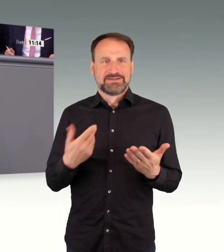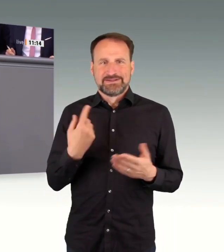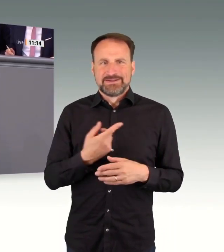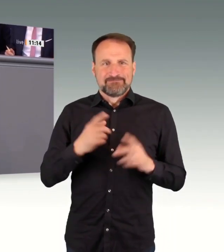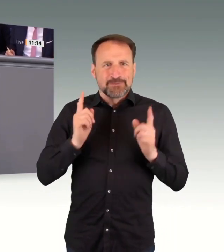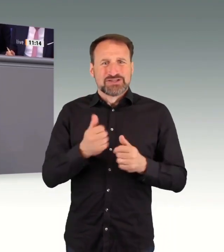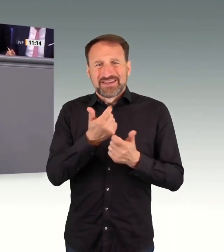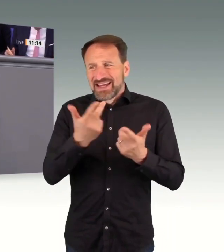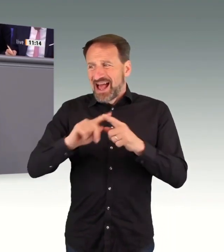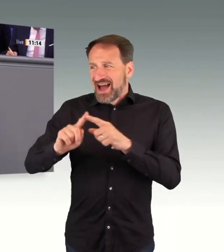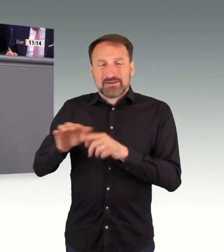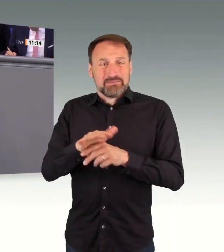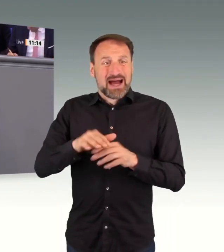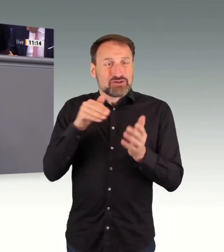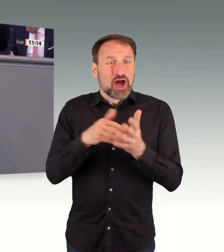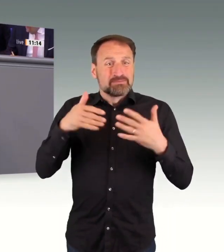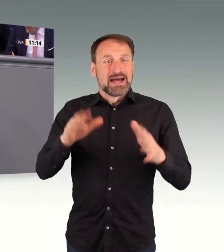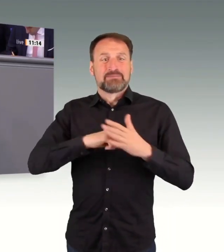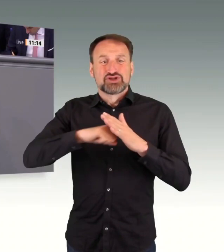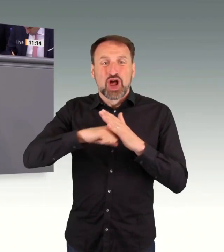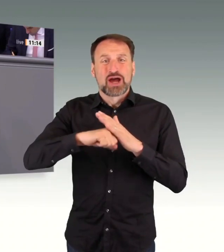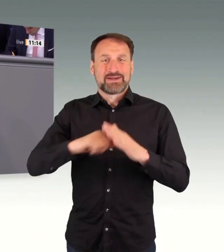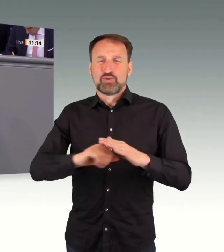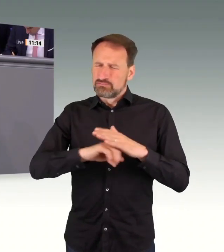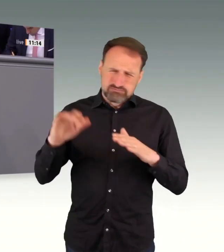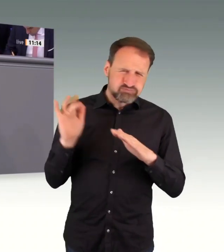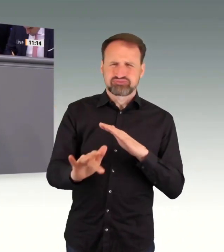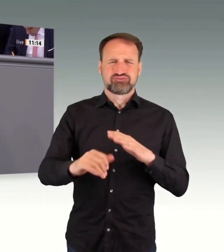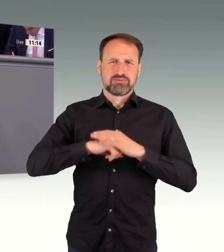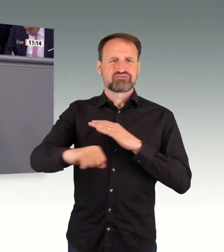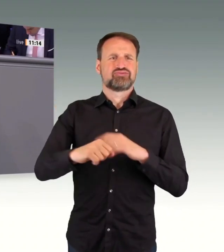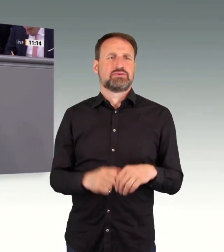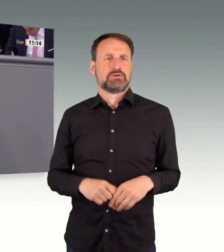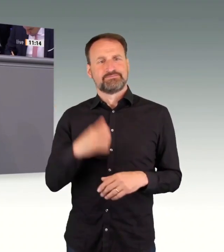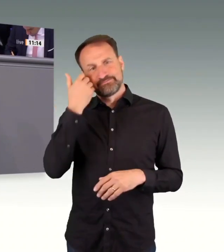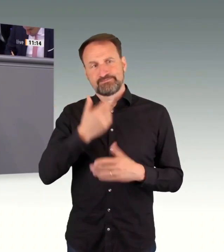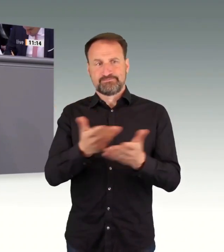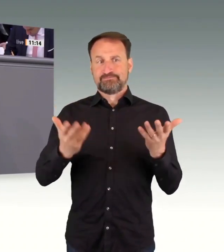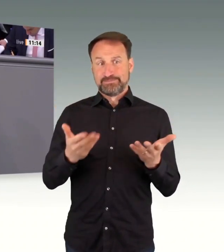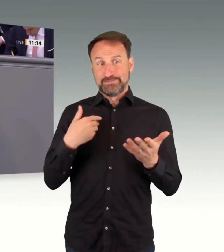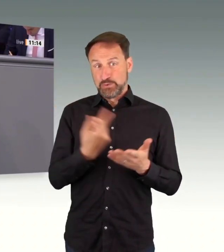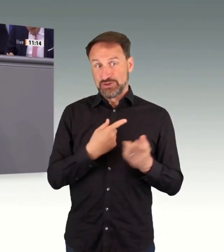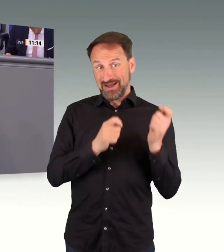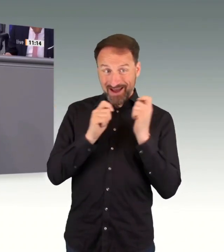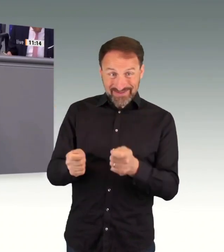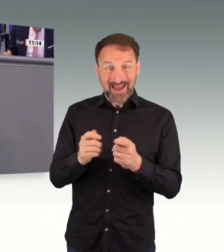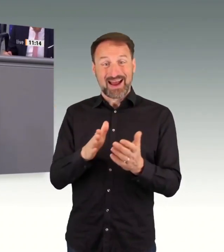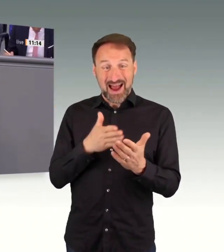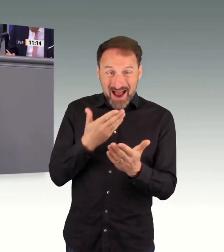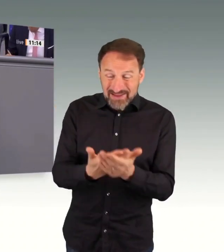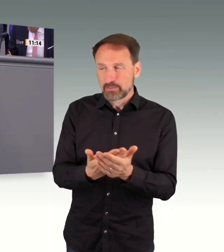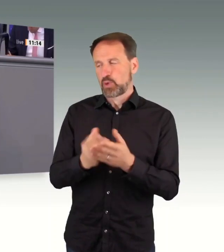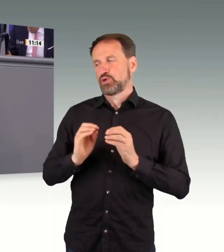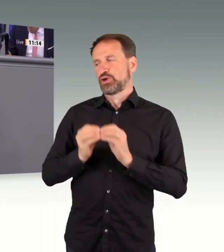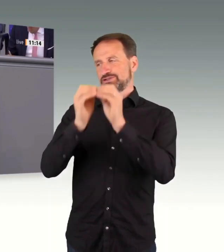Miteinanders. Lassen Sie uns gemeinsam dort einen Gang oder auch zwei Gänge zuschalten, wo es Sinn macht. Im bundesstaatlichen Gefüge mit